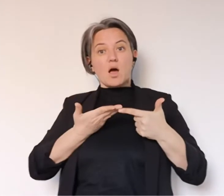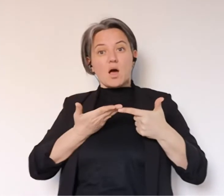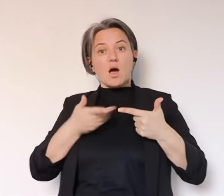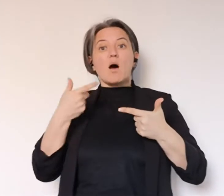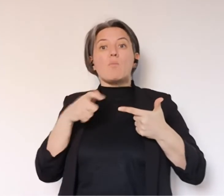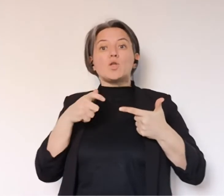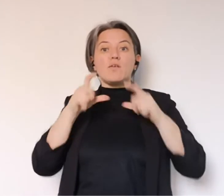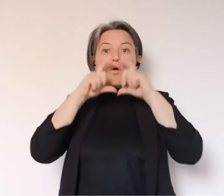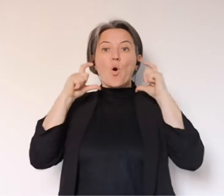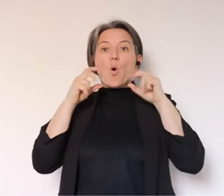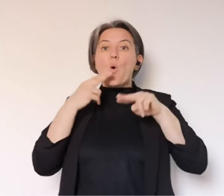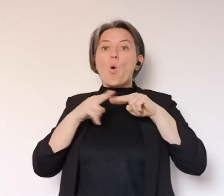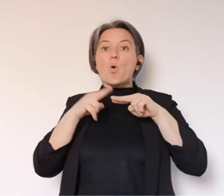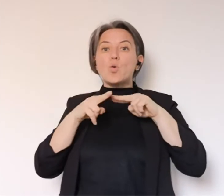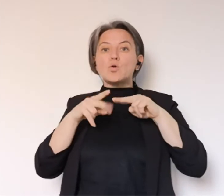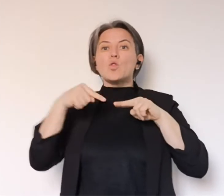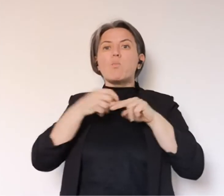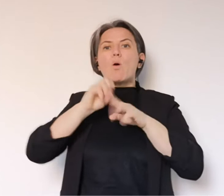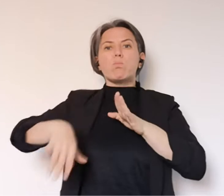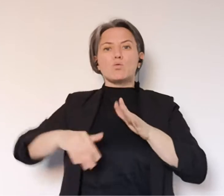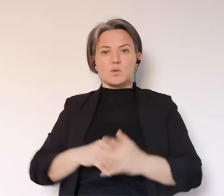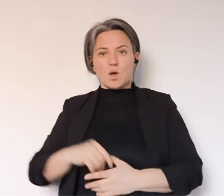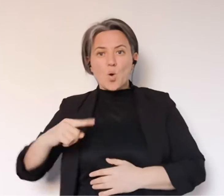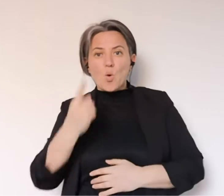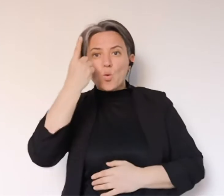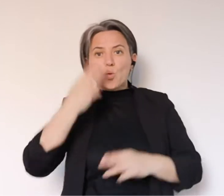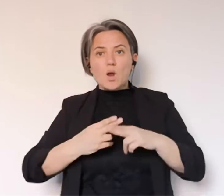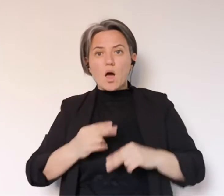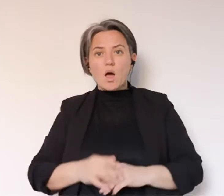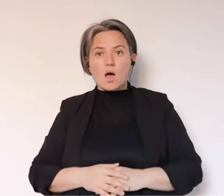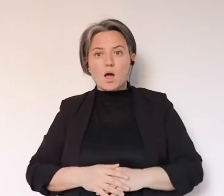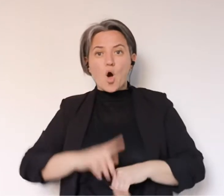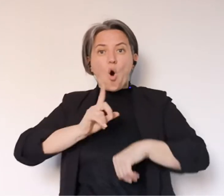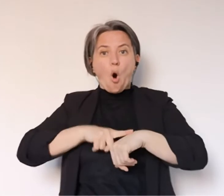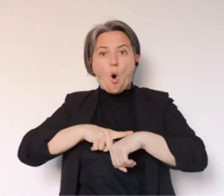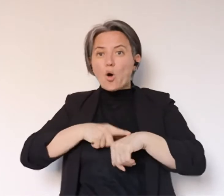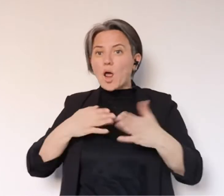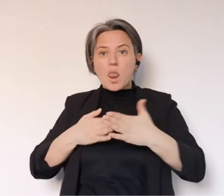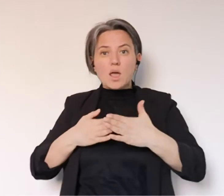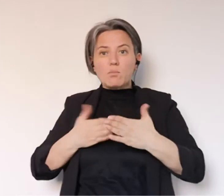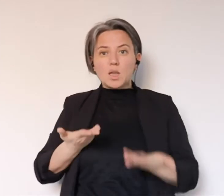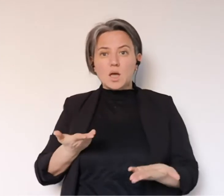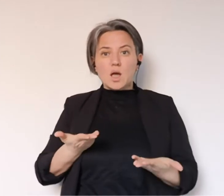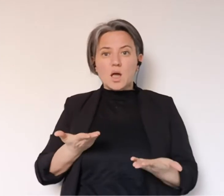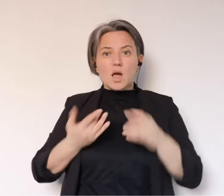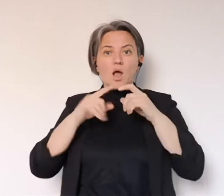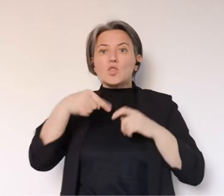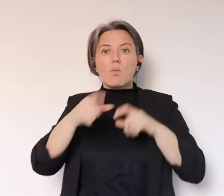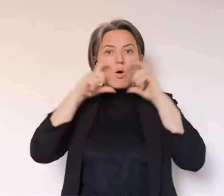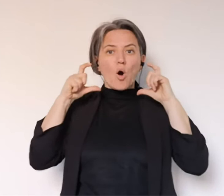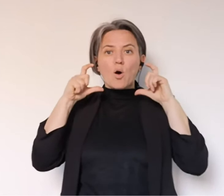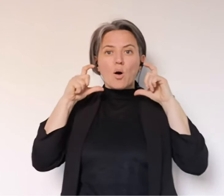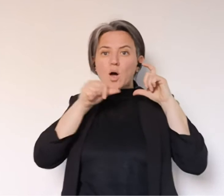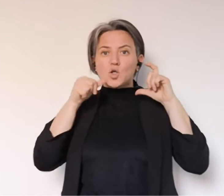tipo chirurgico, ha anche una propria vita che è molto corta perché è legata a un utilizzo di tipo monouso. adopri una volta